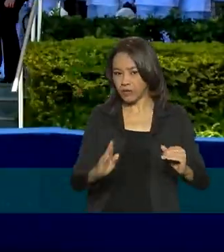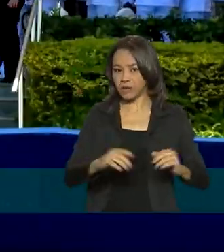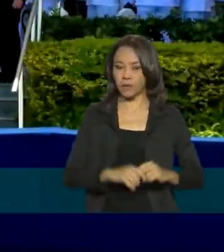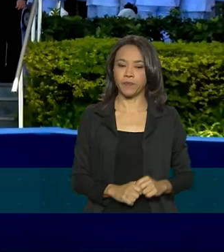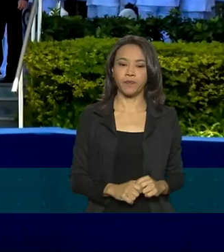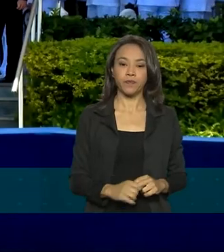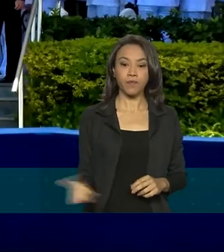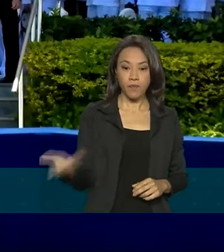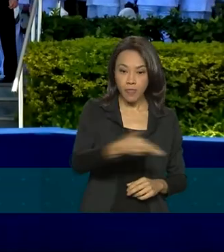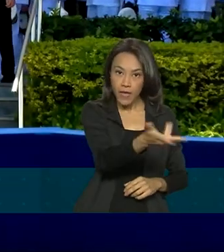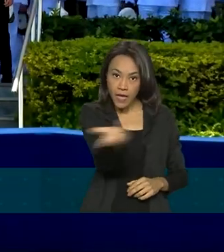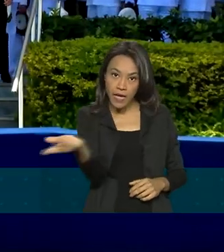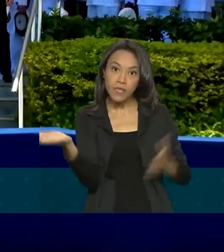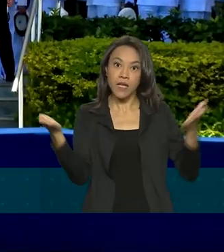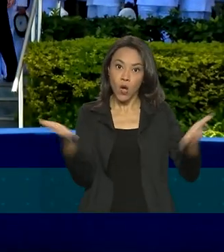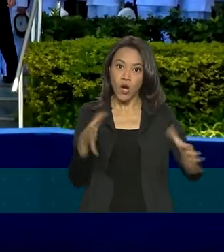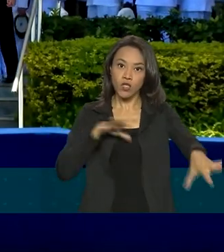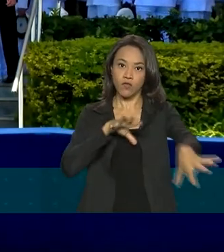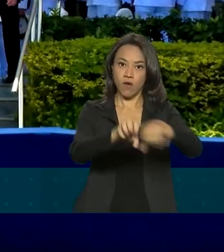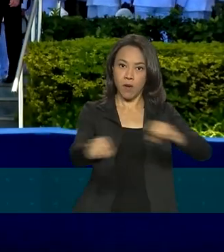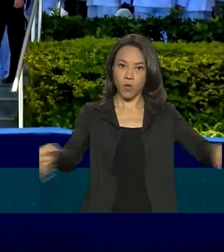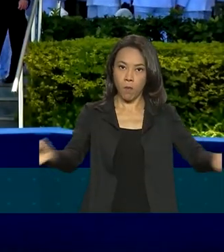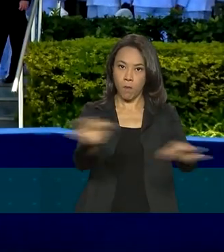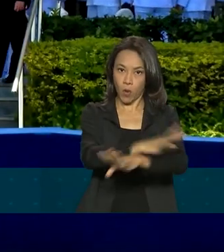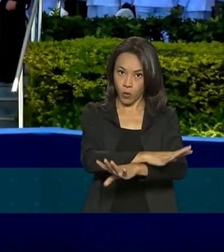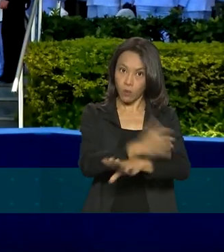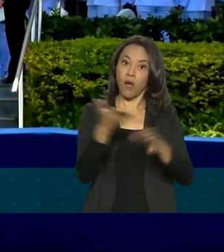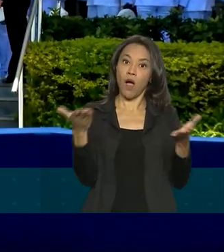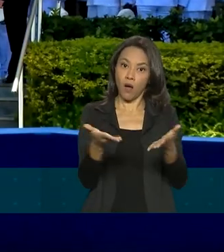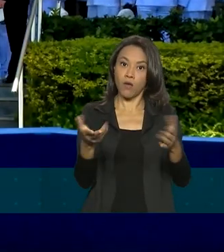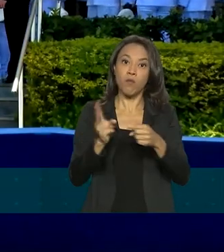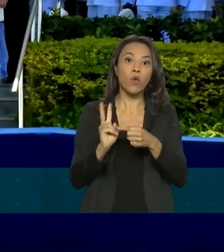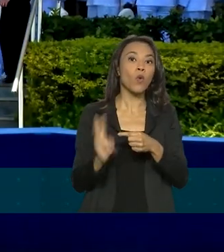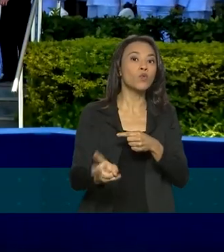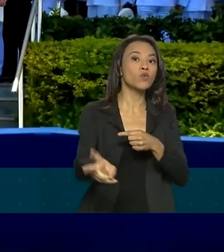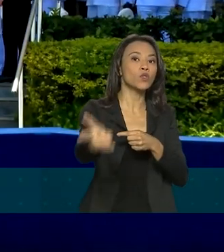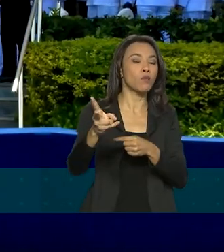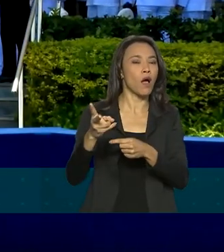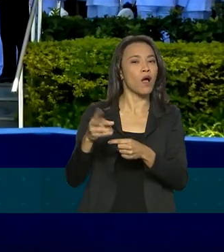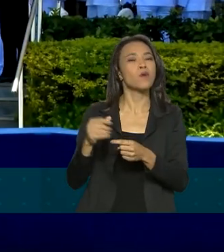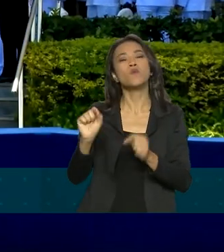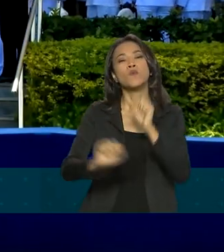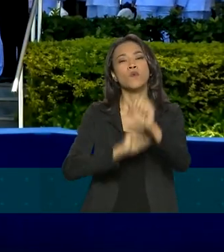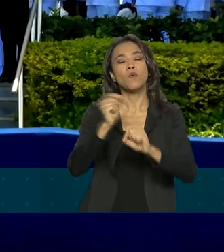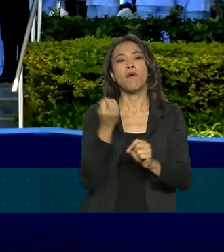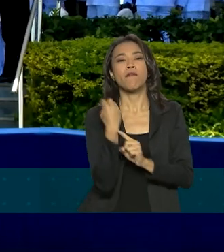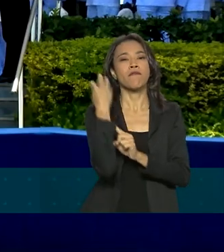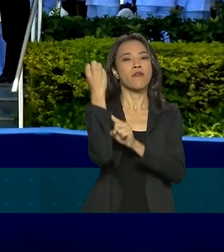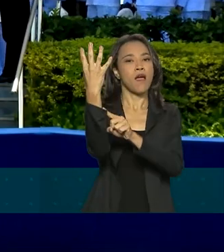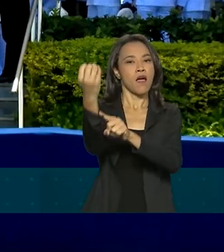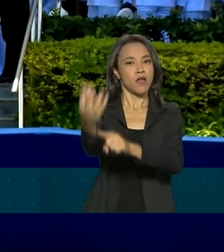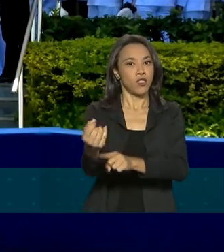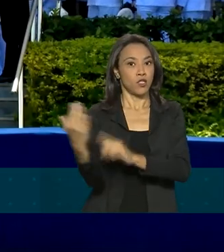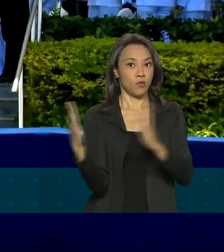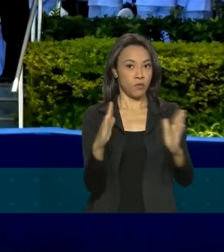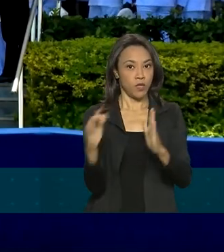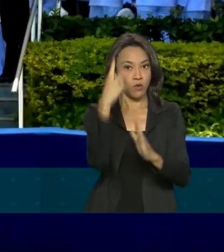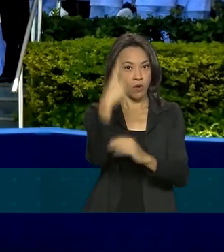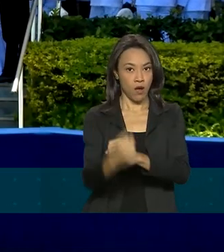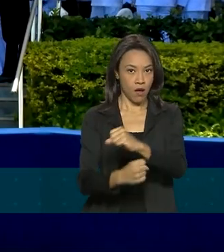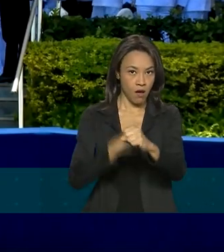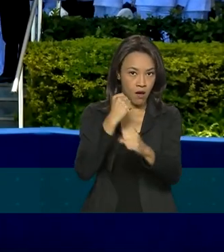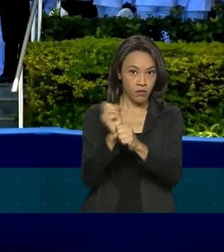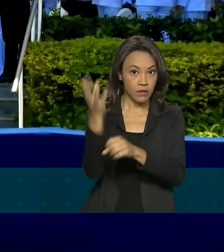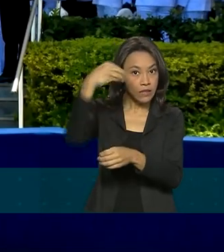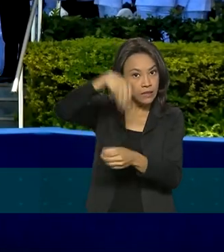sido declarados guardas marinhas, os alunos vão completar a formação profissional durante uma viagem que terá a duração de um ano. A bordo